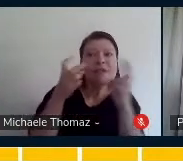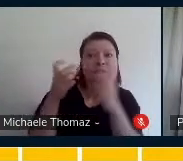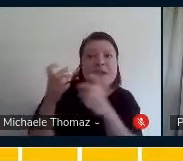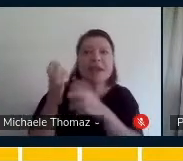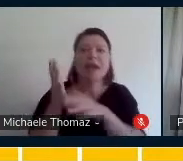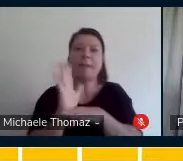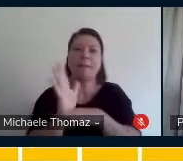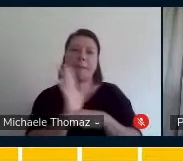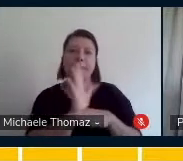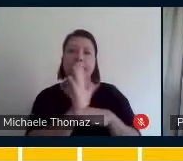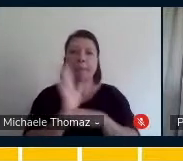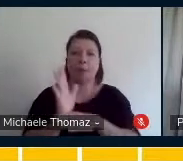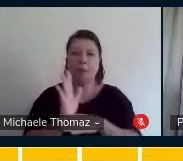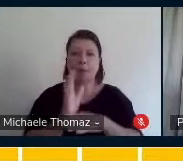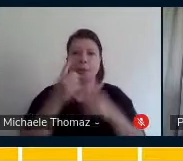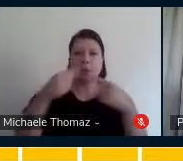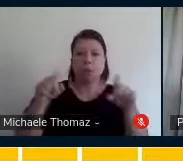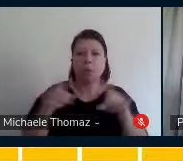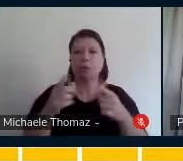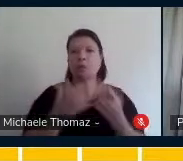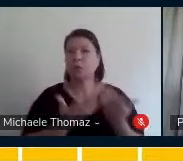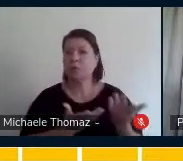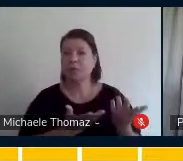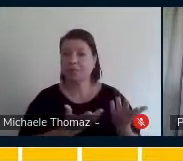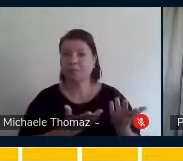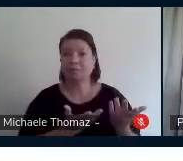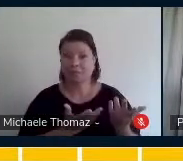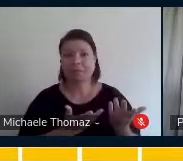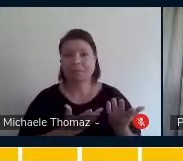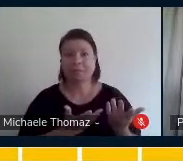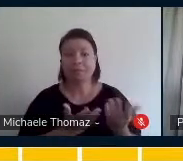aquele seu comportamento musical. Então,